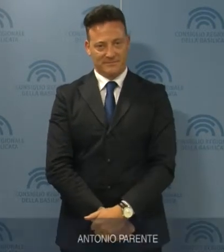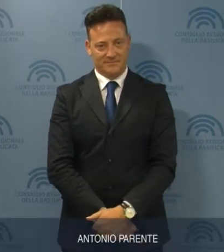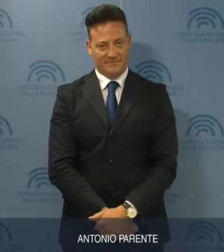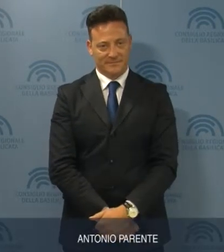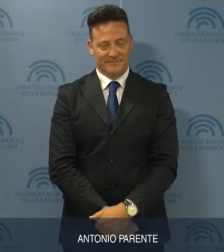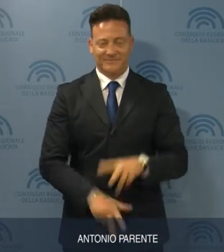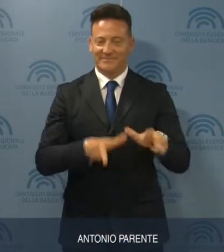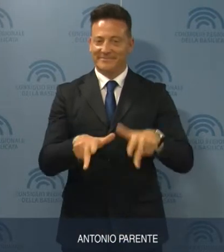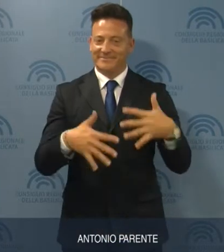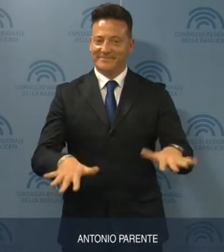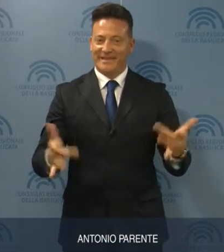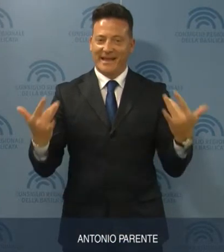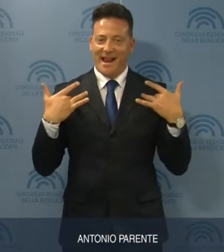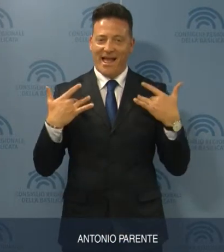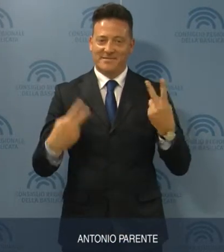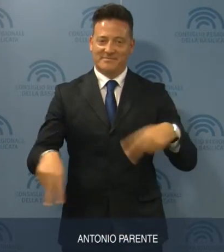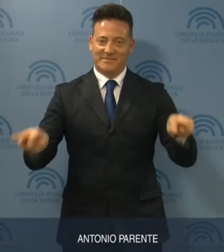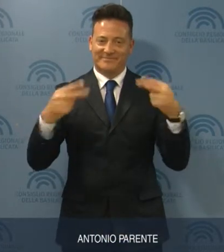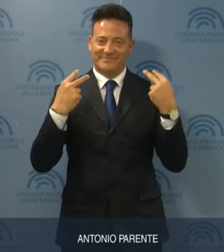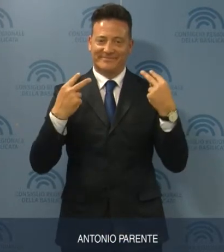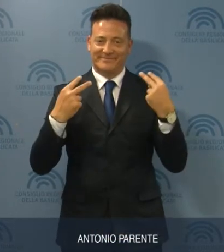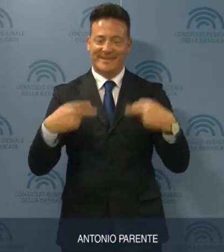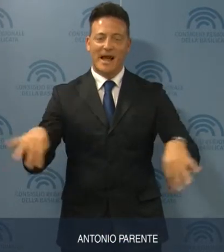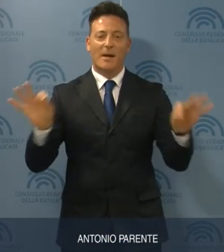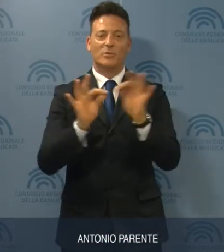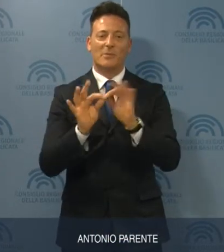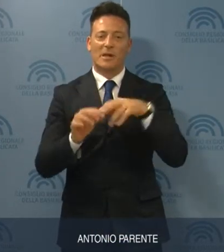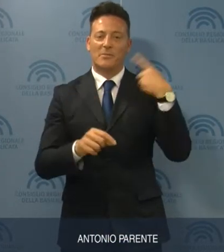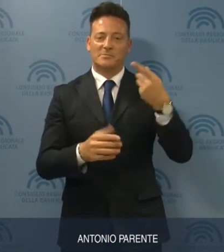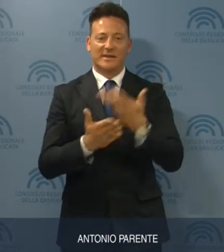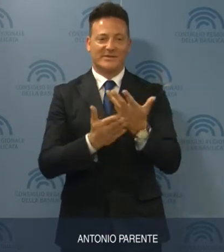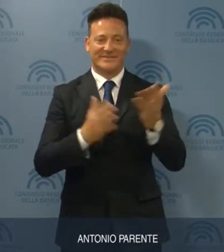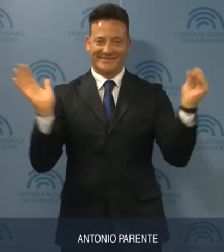È tutto, grazie per l'attenzione prestata e arrivederci alla prossima edizione.